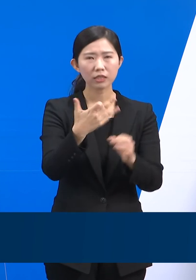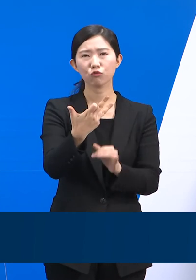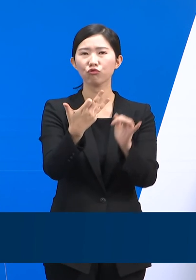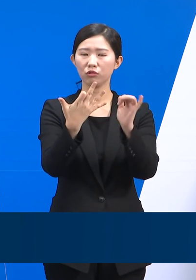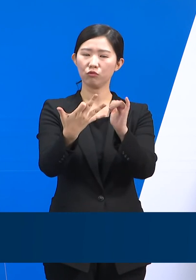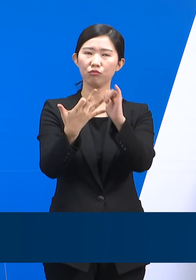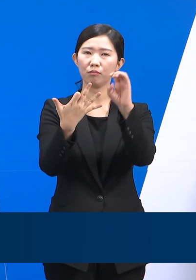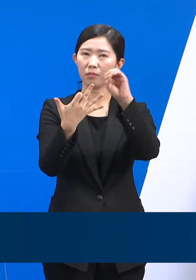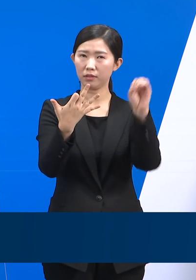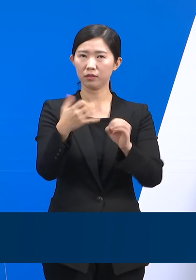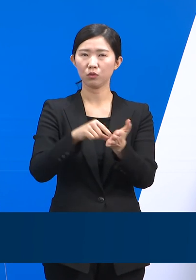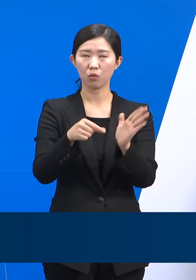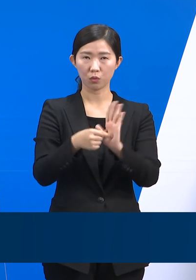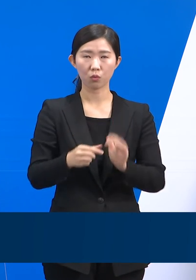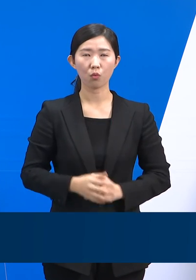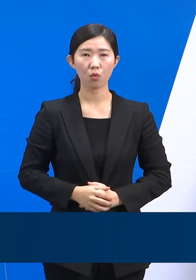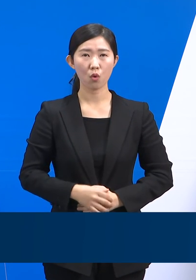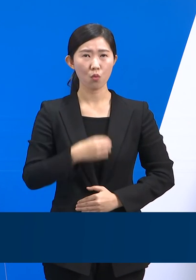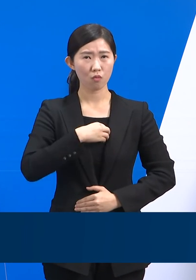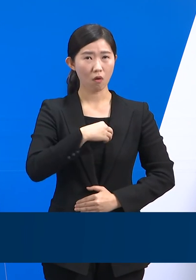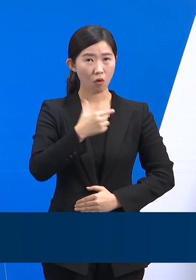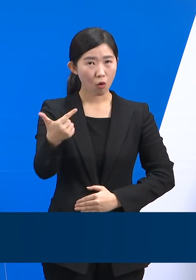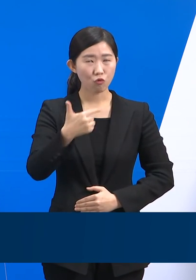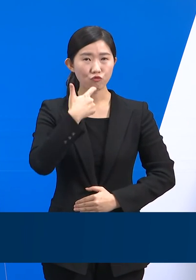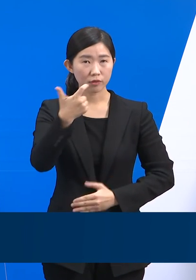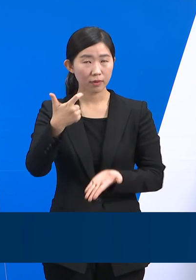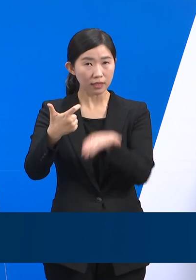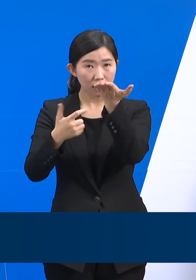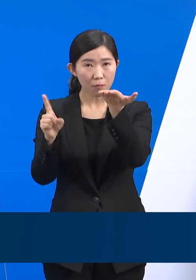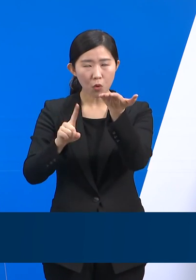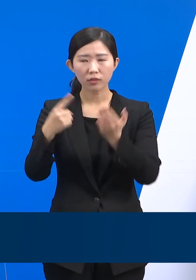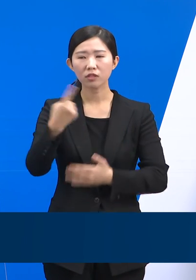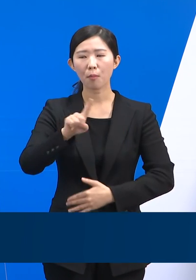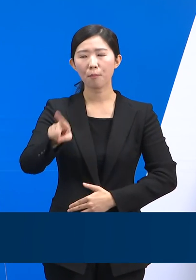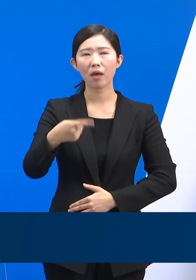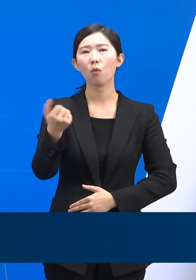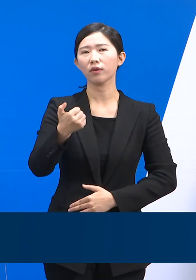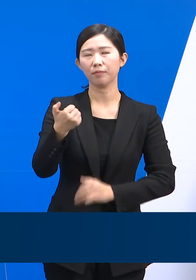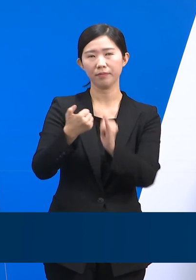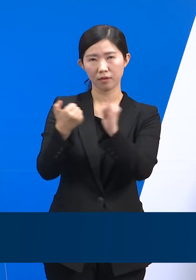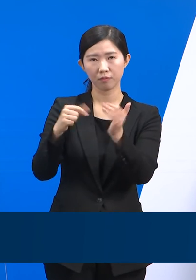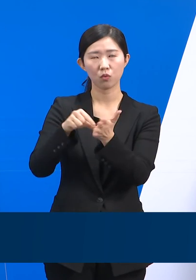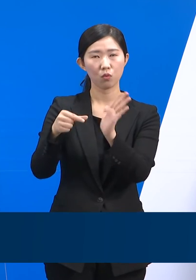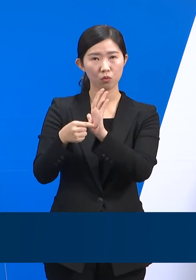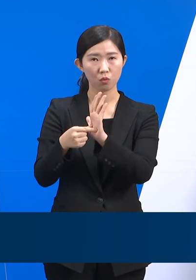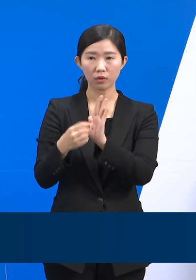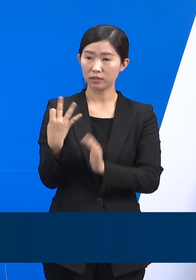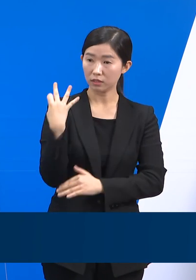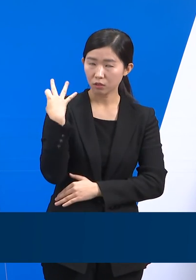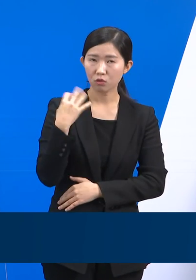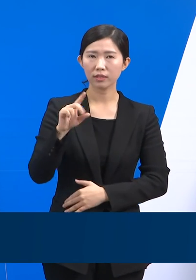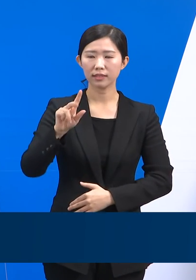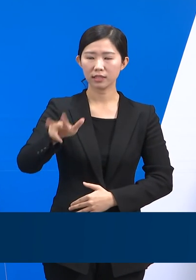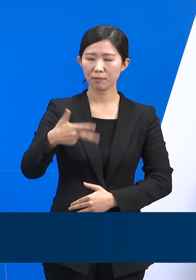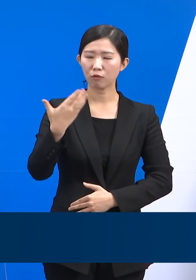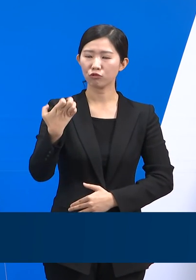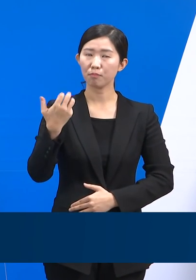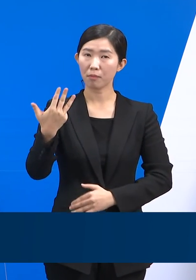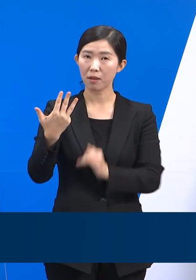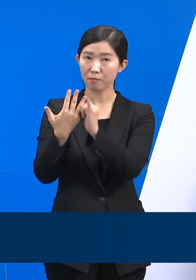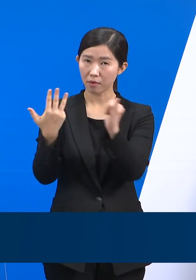차지하고 있습니다. 고위험군인 60세 이상의 연령층은 1,150명을 기록하여 전주 798명 대비